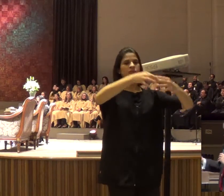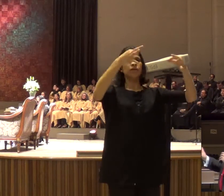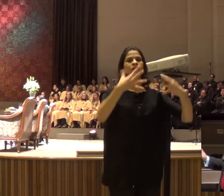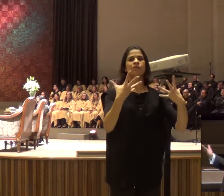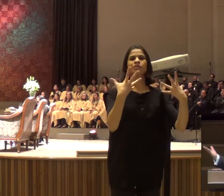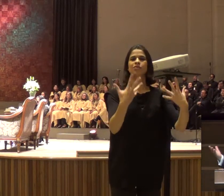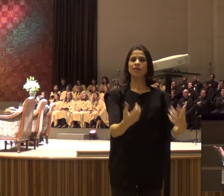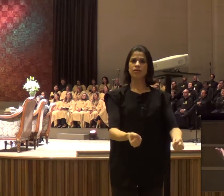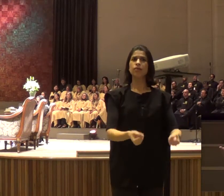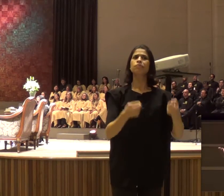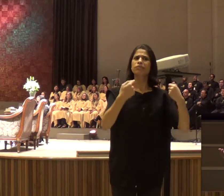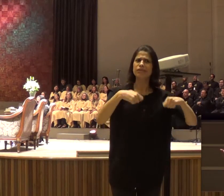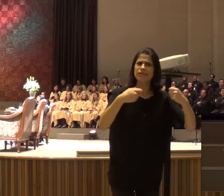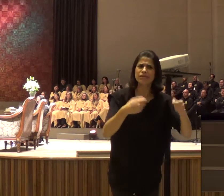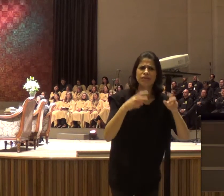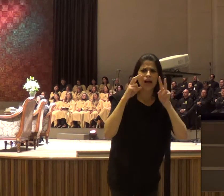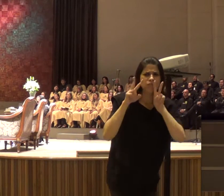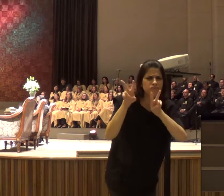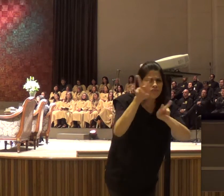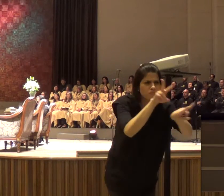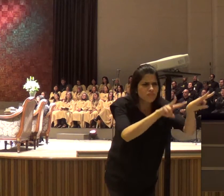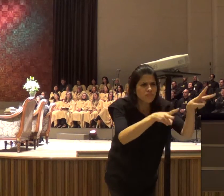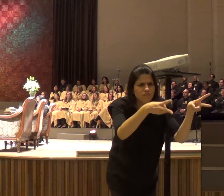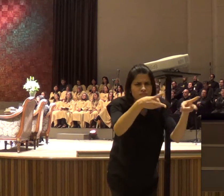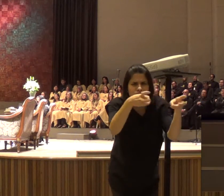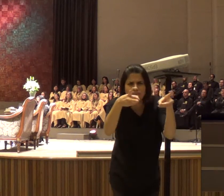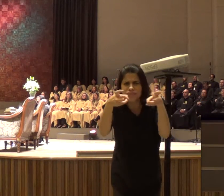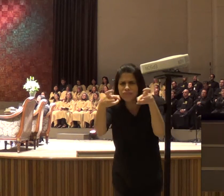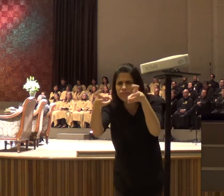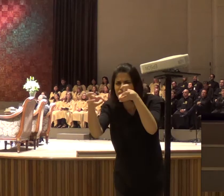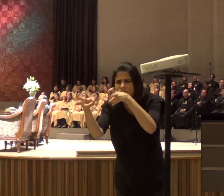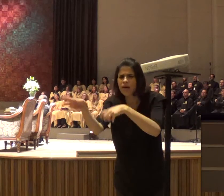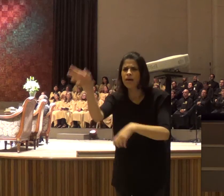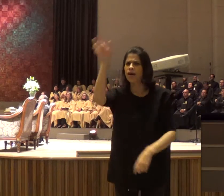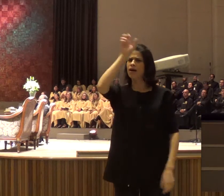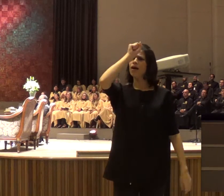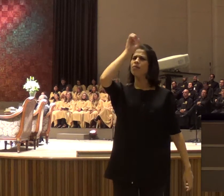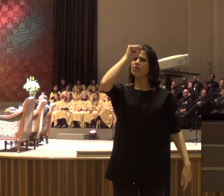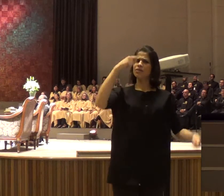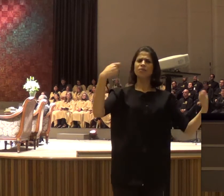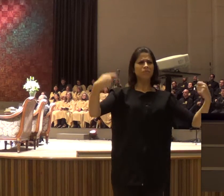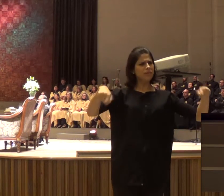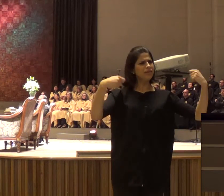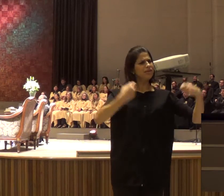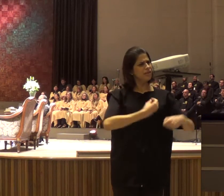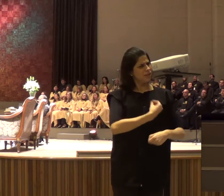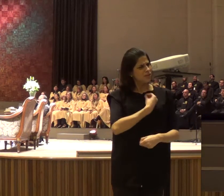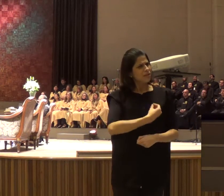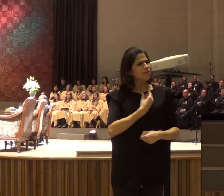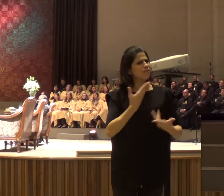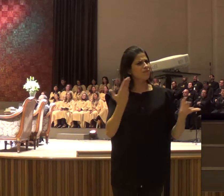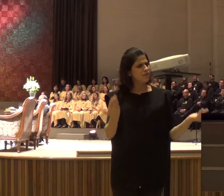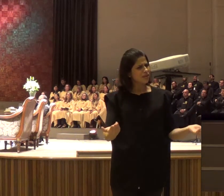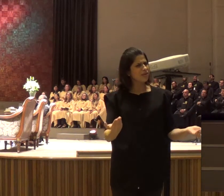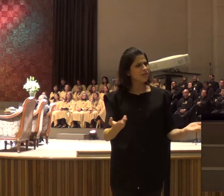palavra de Deus, e preciso julgar, todas as coisas, à luz, da palavra de Deus,